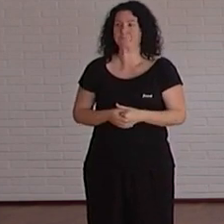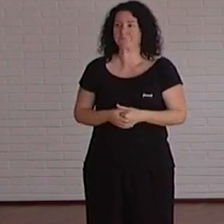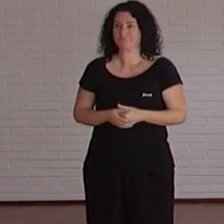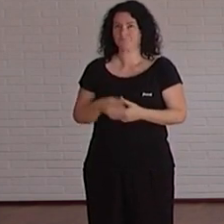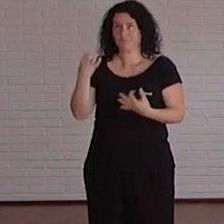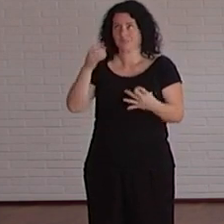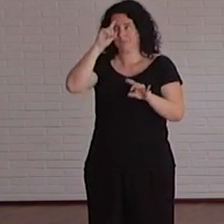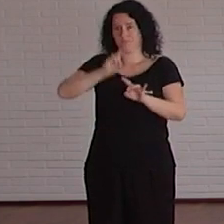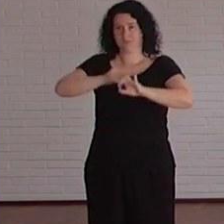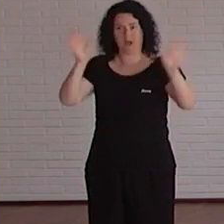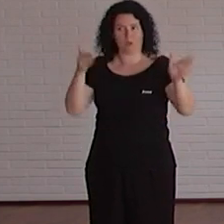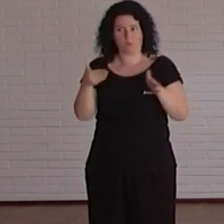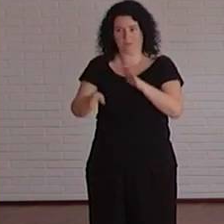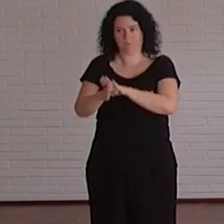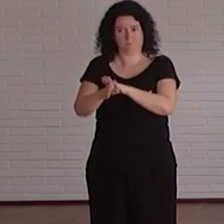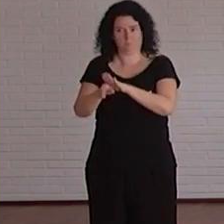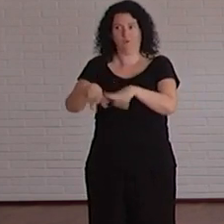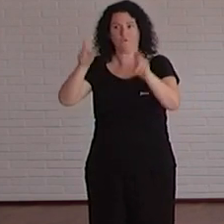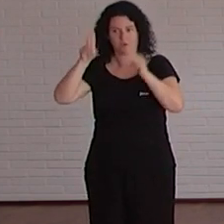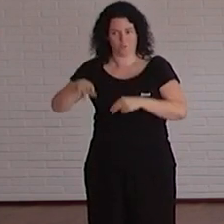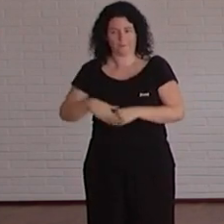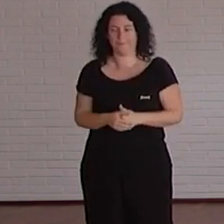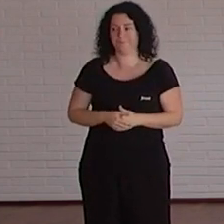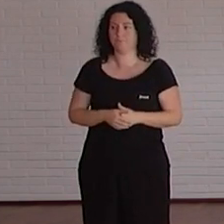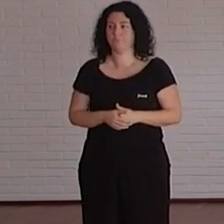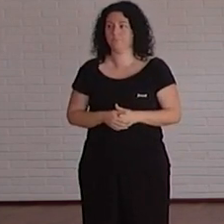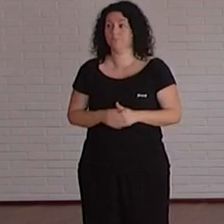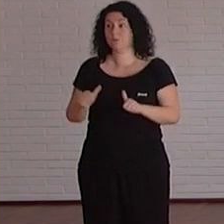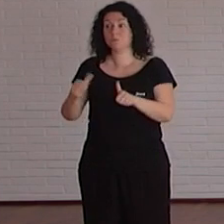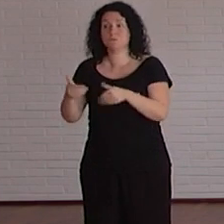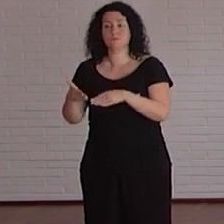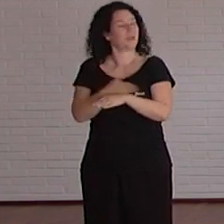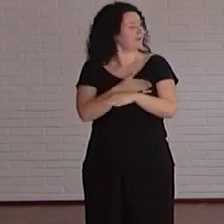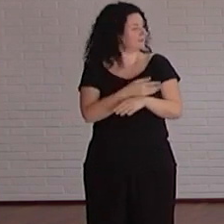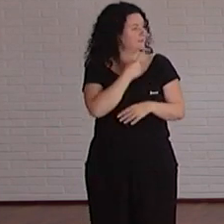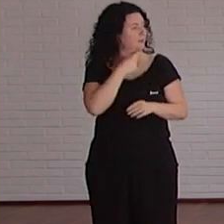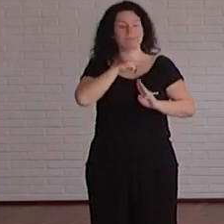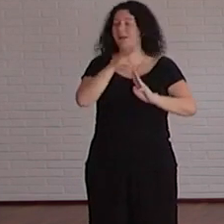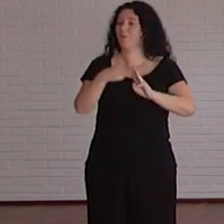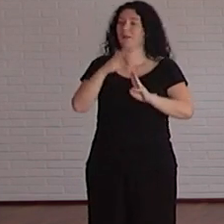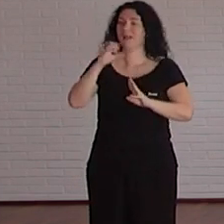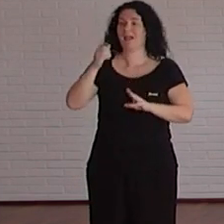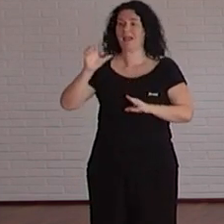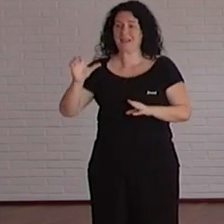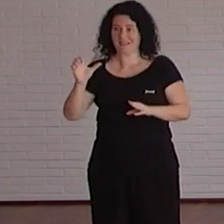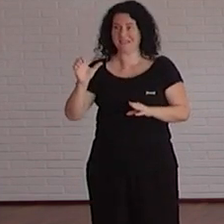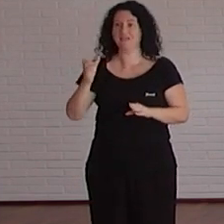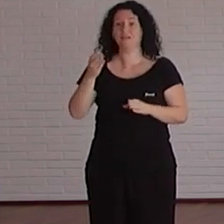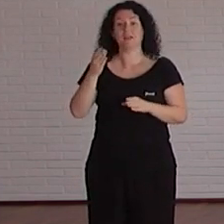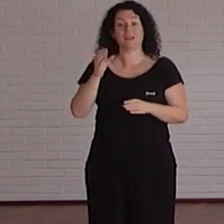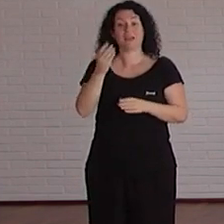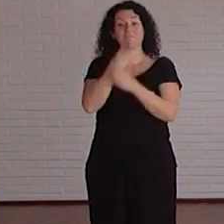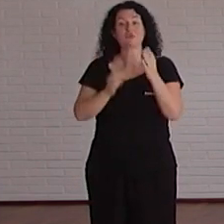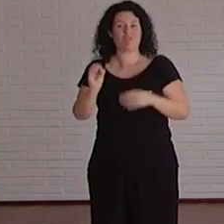tener claro que esto va a ser así antes de empezar yo quiero decir también que nuestra página web del CAE también tiene cero errores ¿de acuerdo?